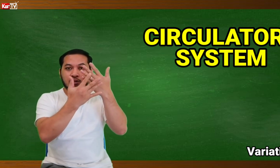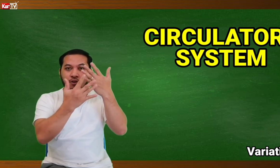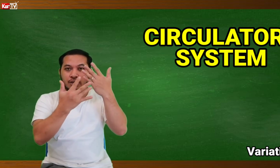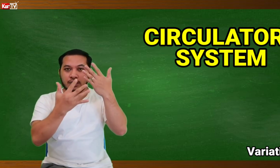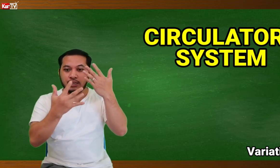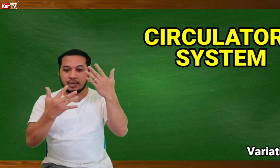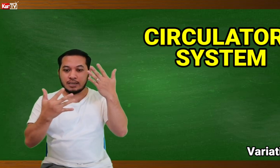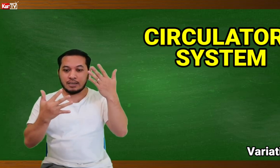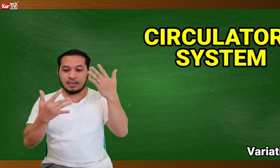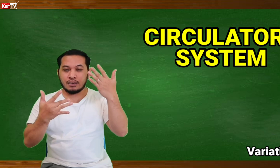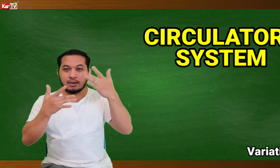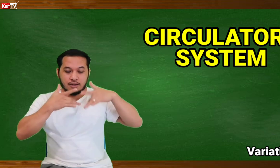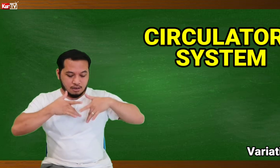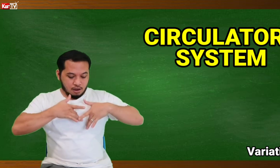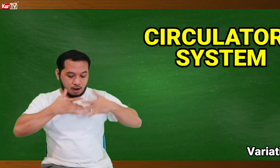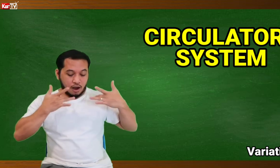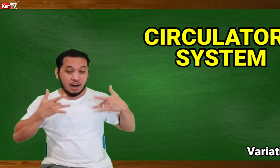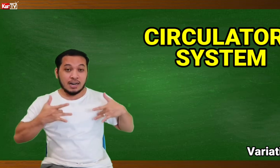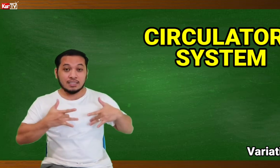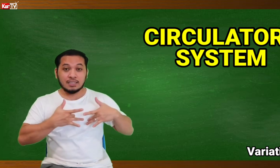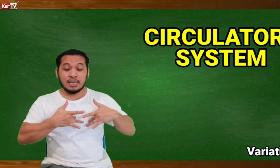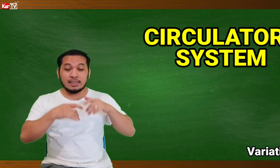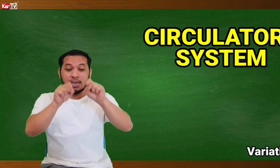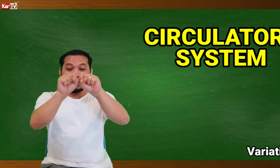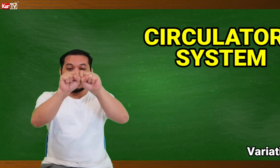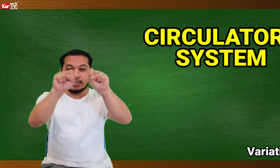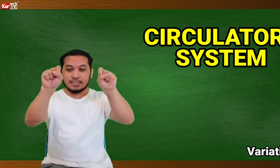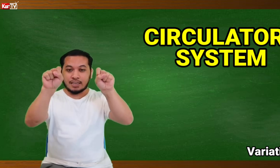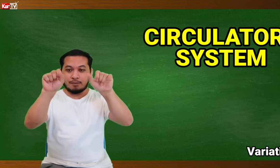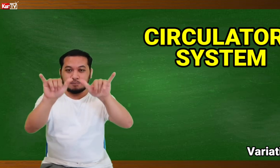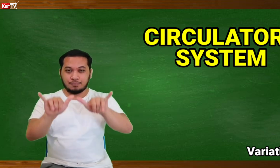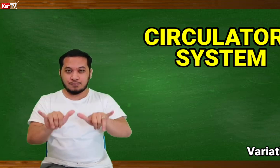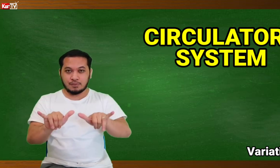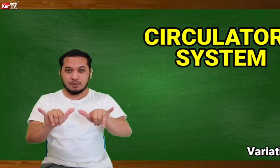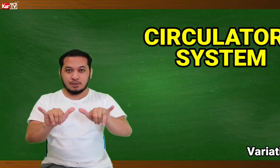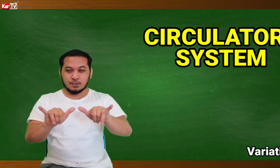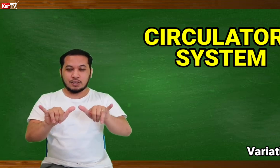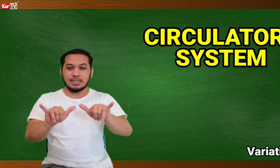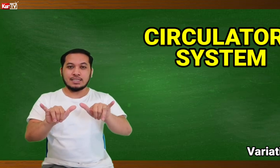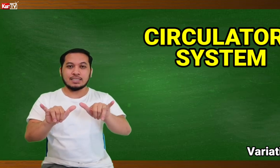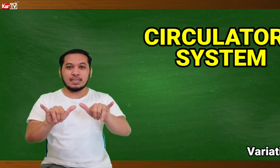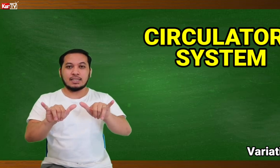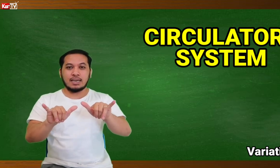CIRCULATORY, HEART, AND THEN SYSTEM. So, isenyas natin.